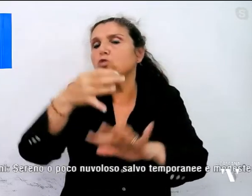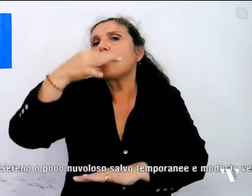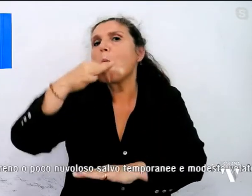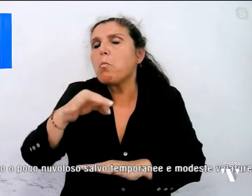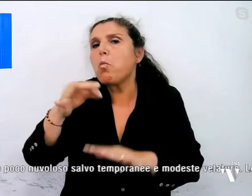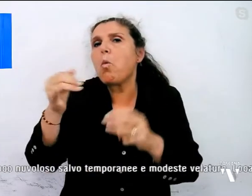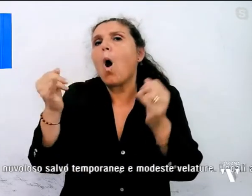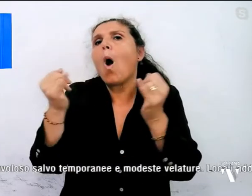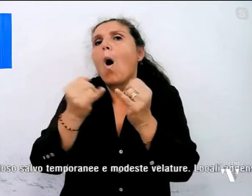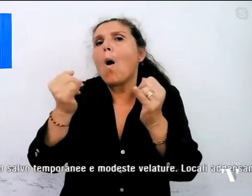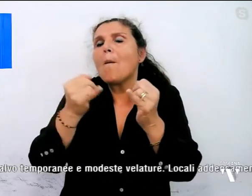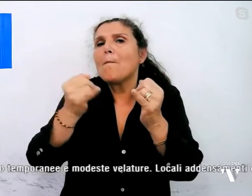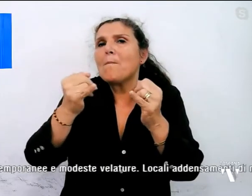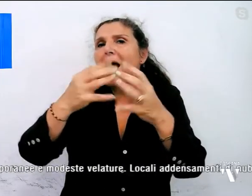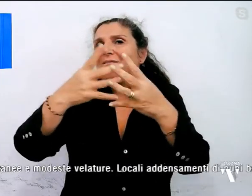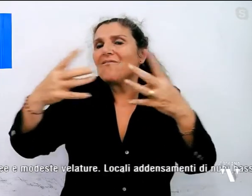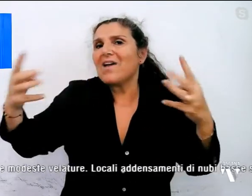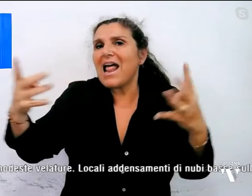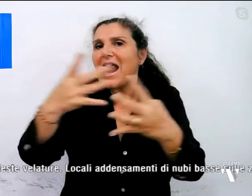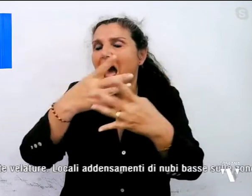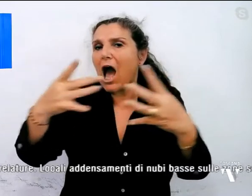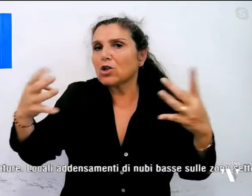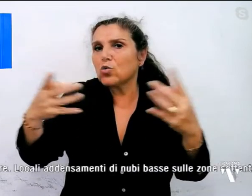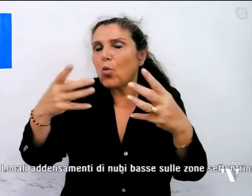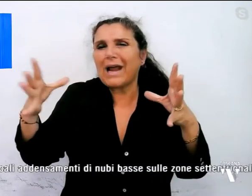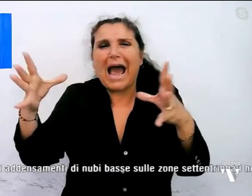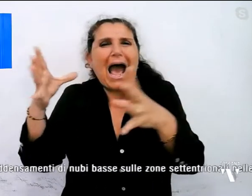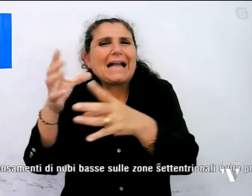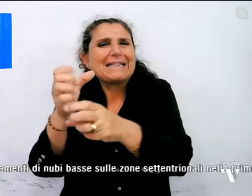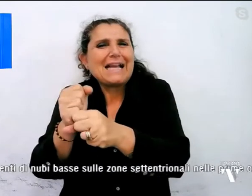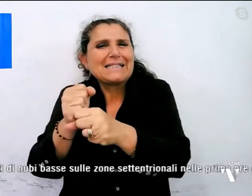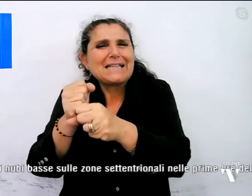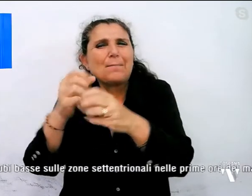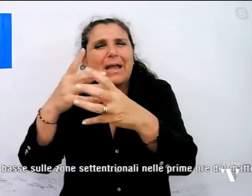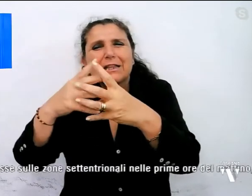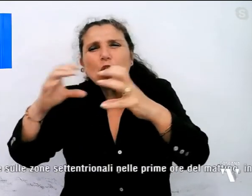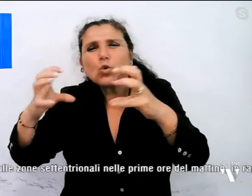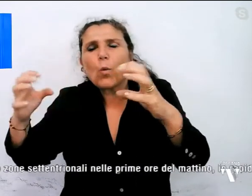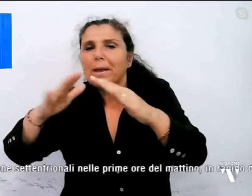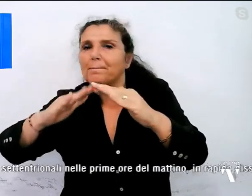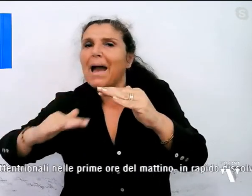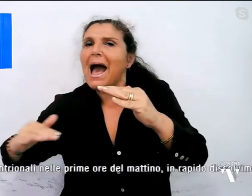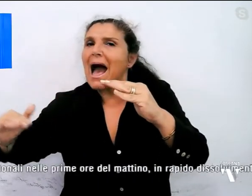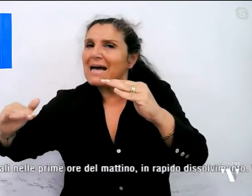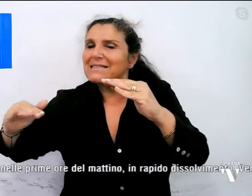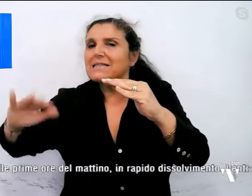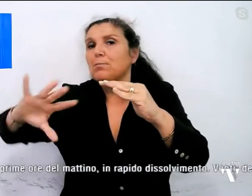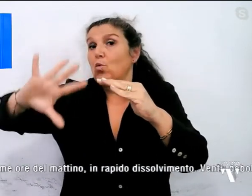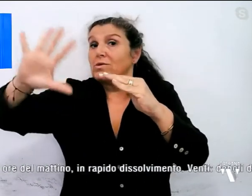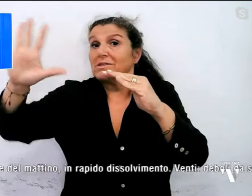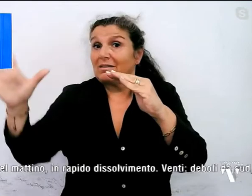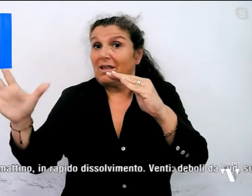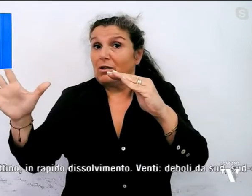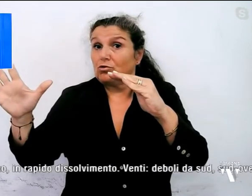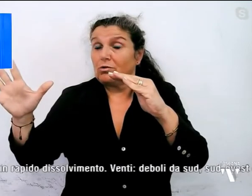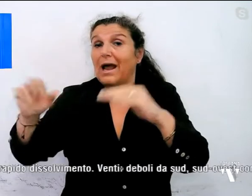modeste velature locali addensamenti di nubi basse sulle zone più settentrionali questo nelle